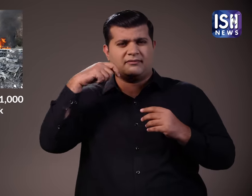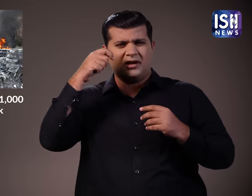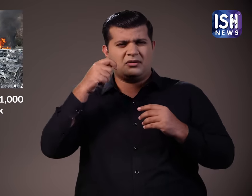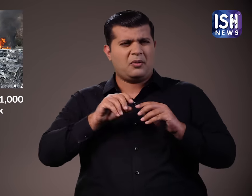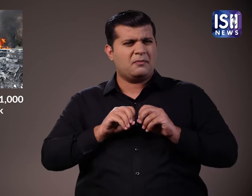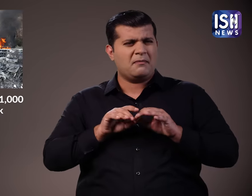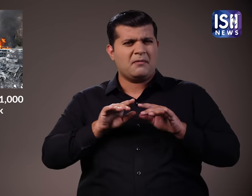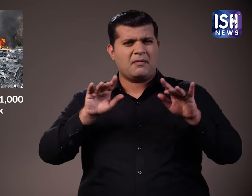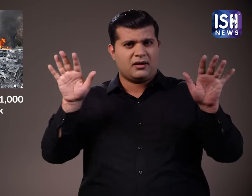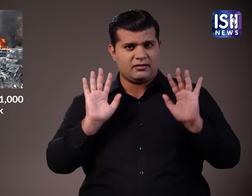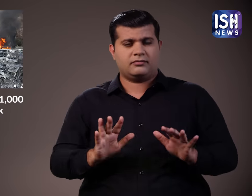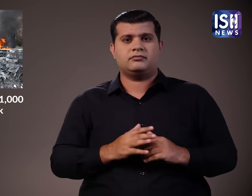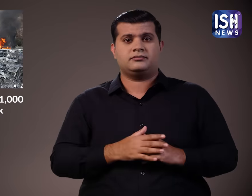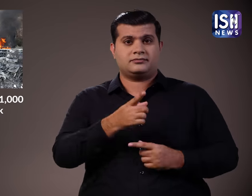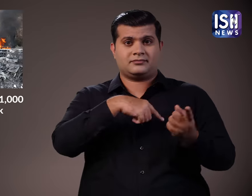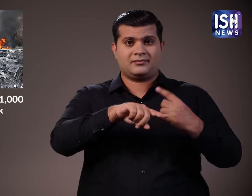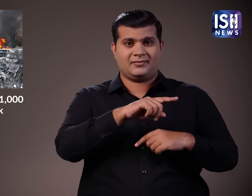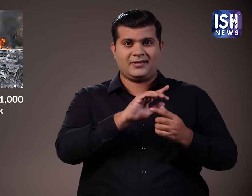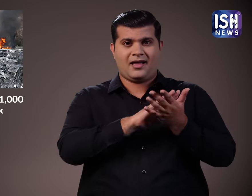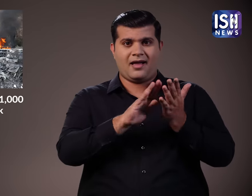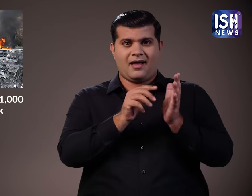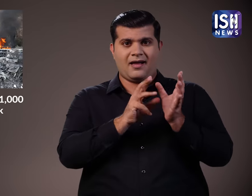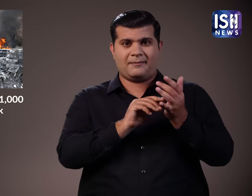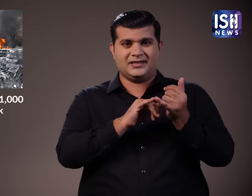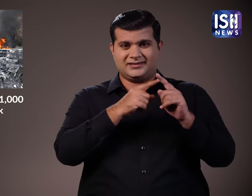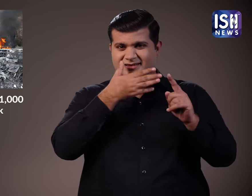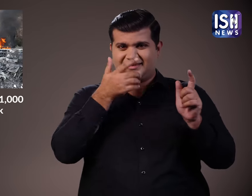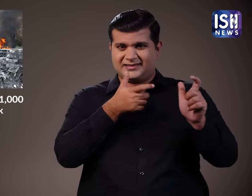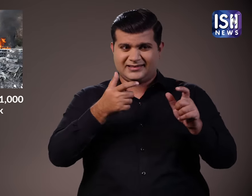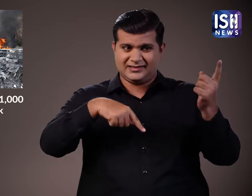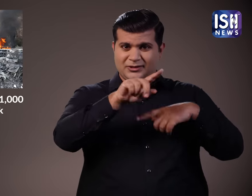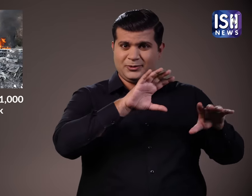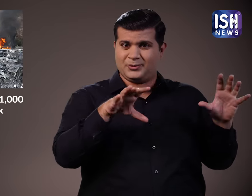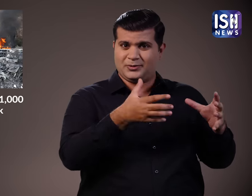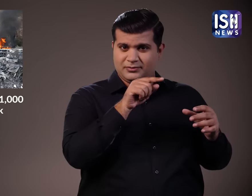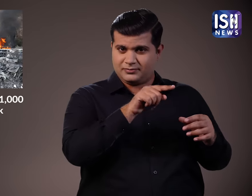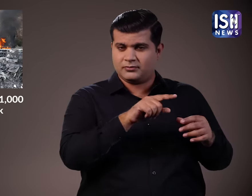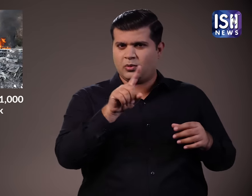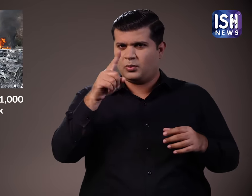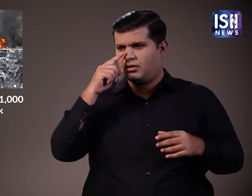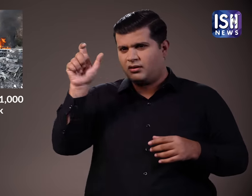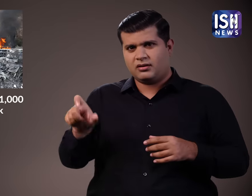है। इसराइली सेना की एक महिला को हमास के आतंगवादियों ने पकड़